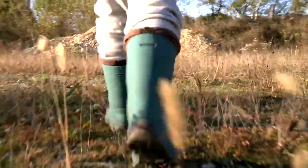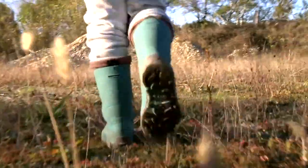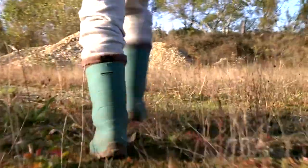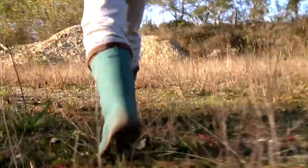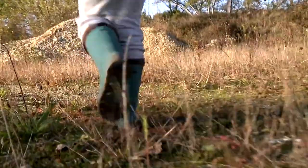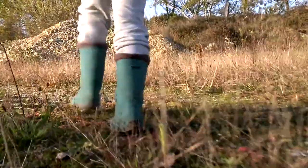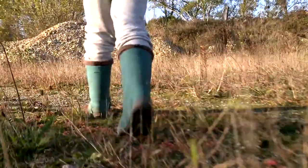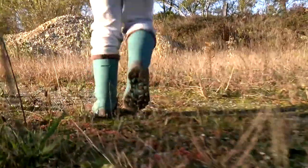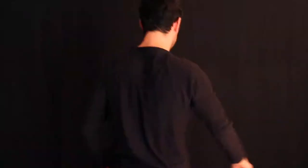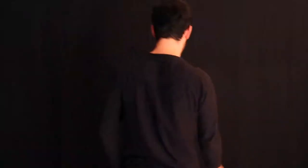Musique